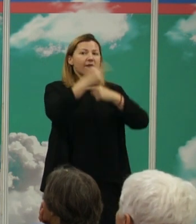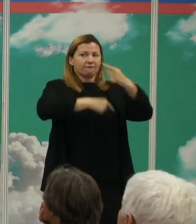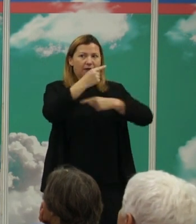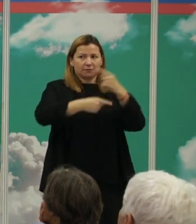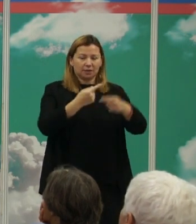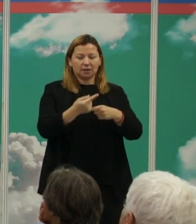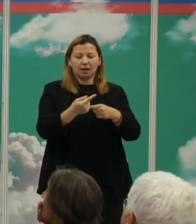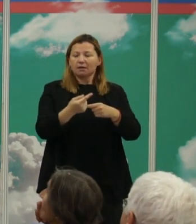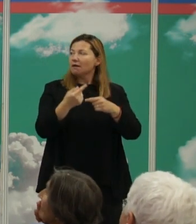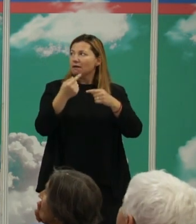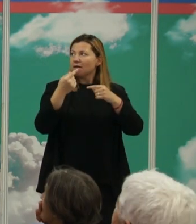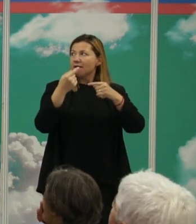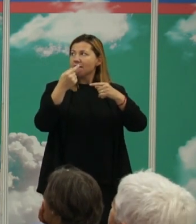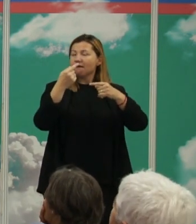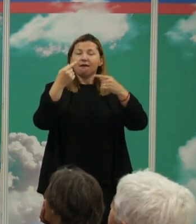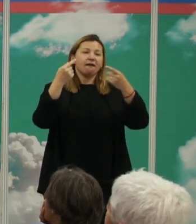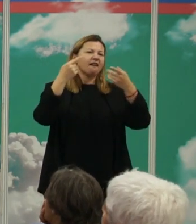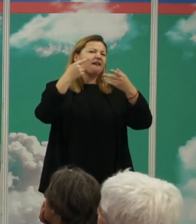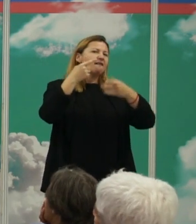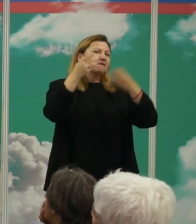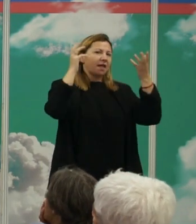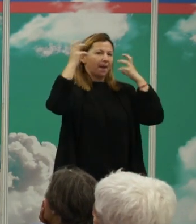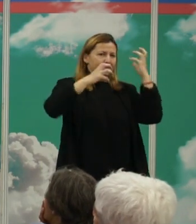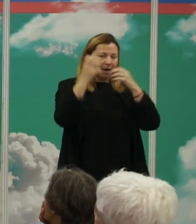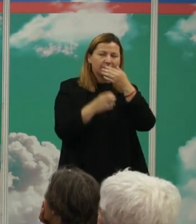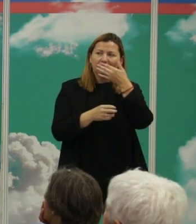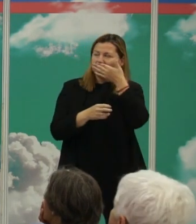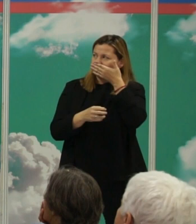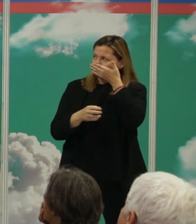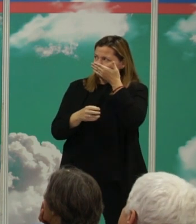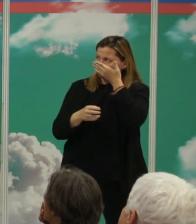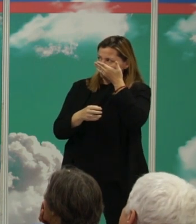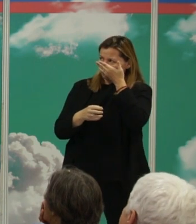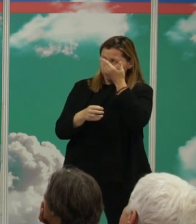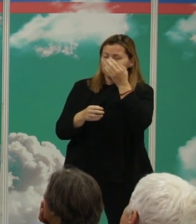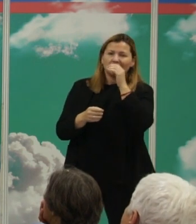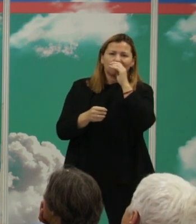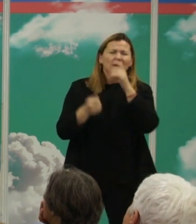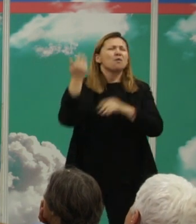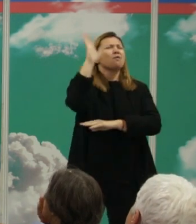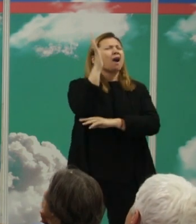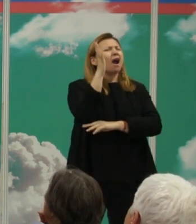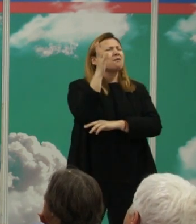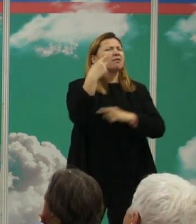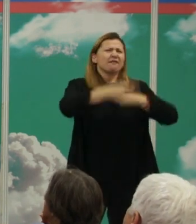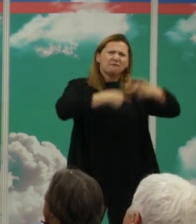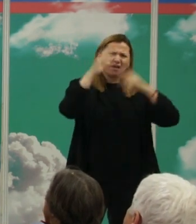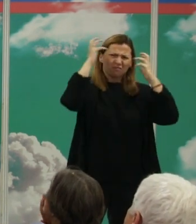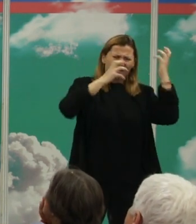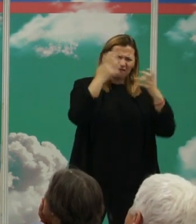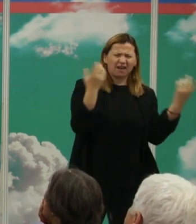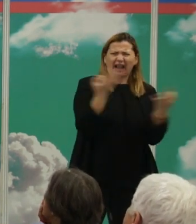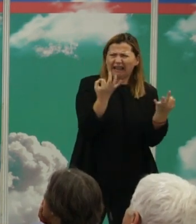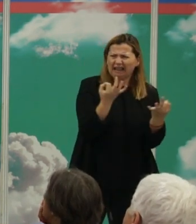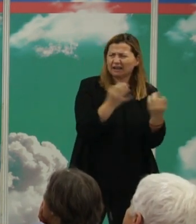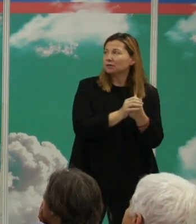la violencia se mueve cómo se mueve el patrón de movimiento de la violencia a largo del árbol de familia bueno que es un árbol de familia de mamíferos bueno esto es un árbol de